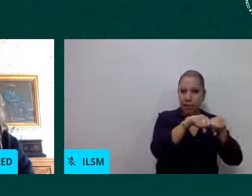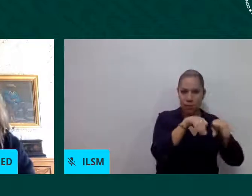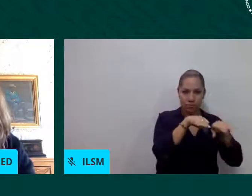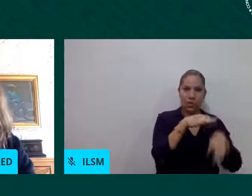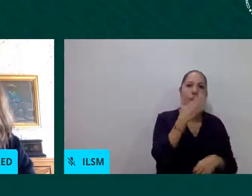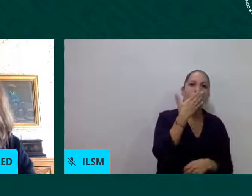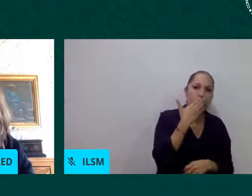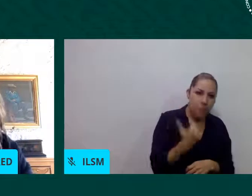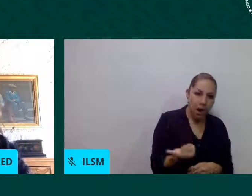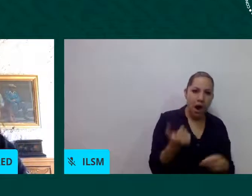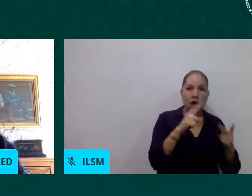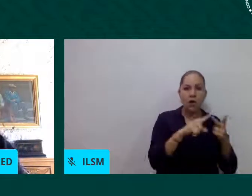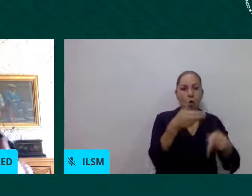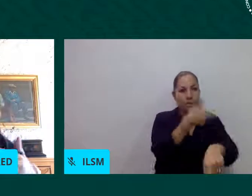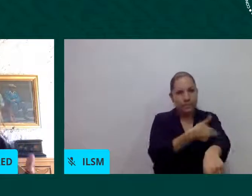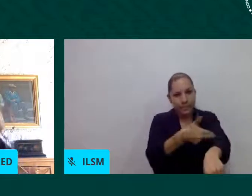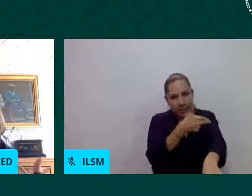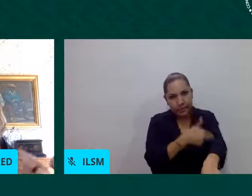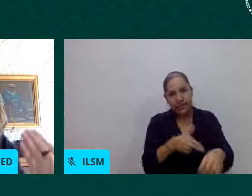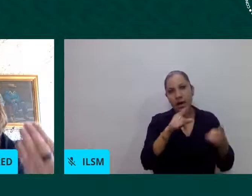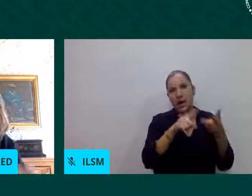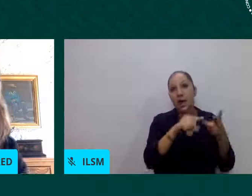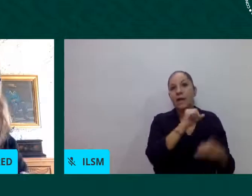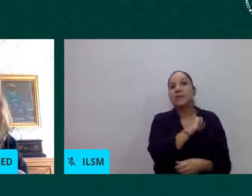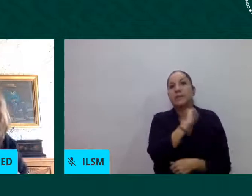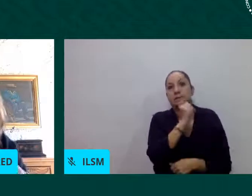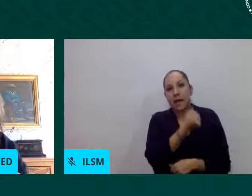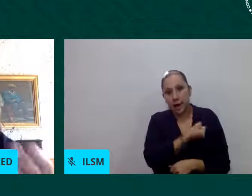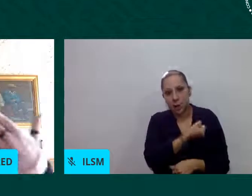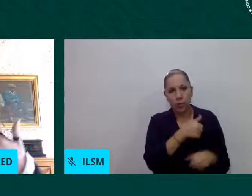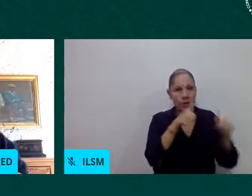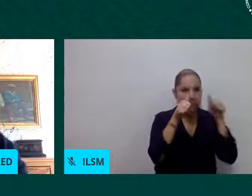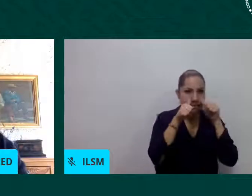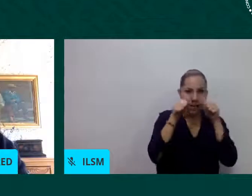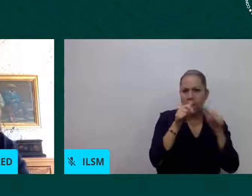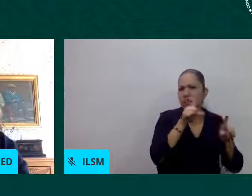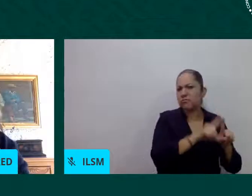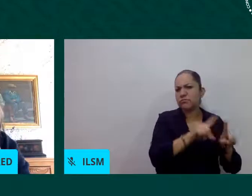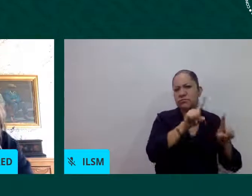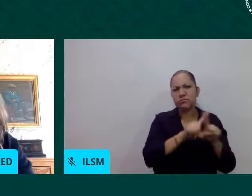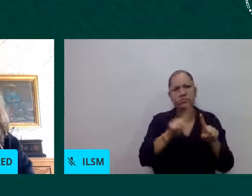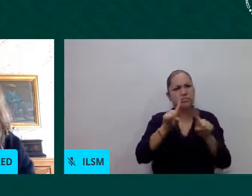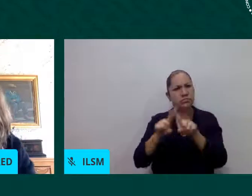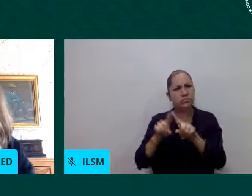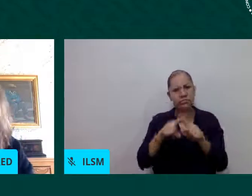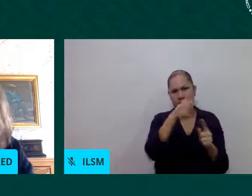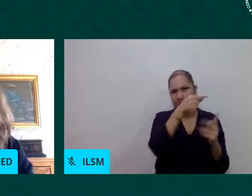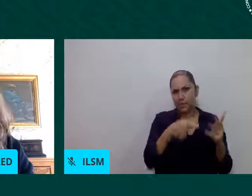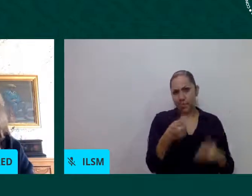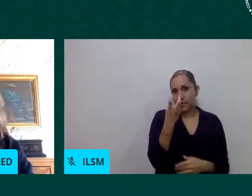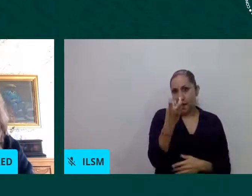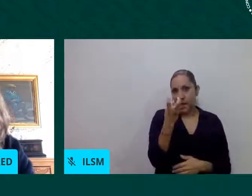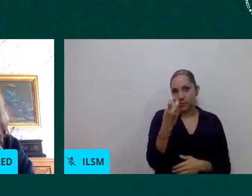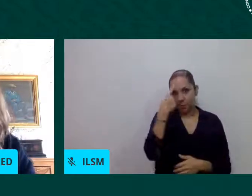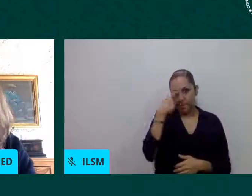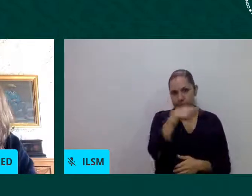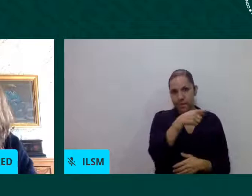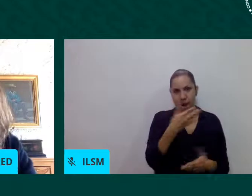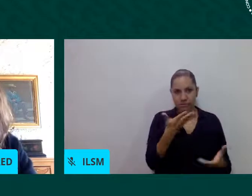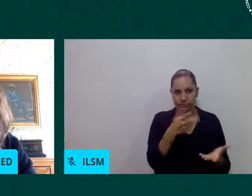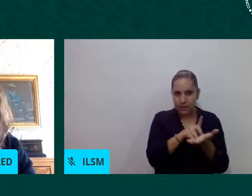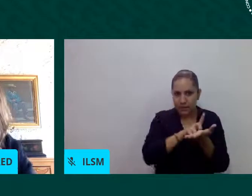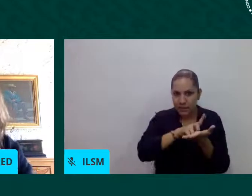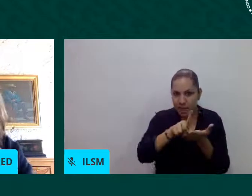esto a me parece muy importante porque justamente cuando hablamos en el acceso a derechos pues nos encontramos con todavía estigmas como ya habíamos